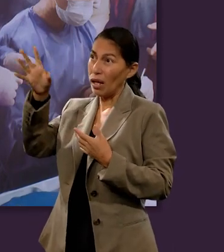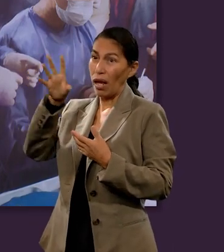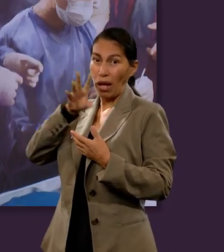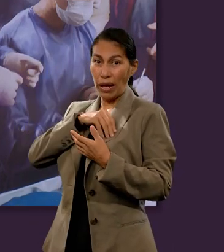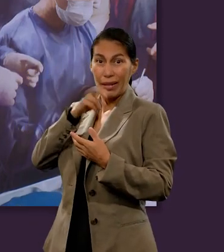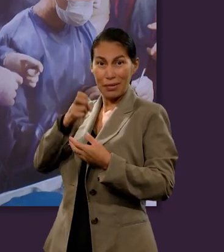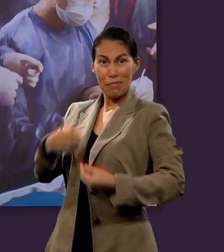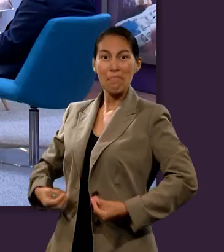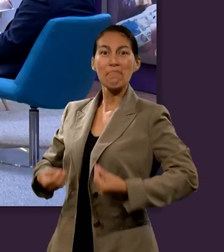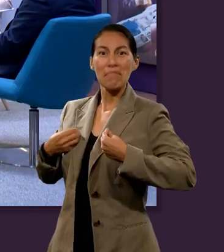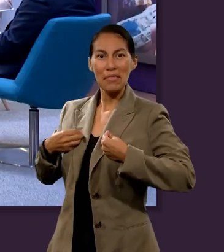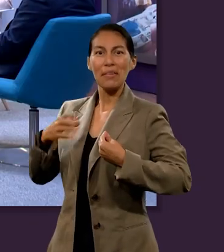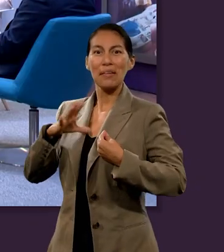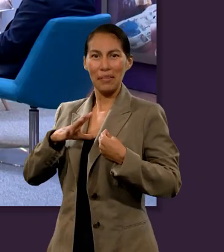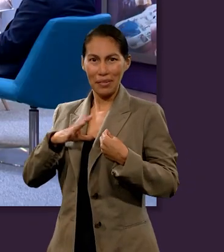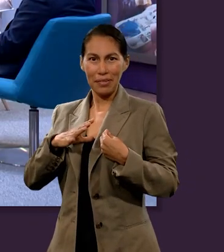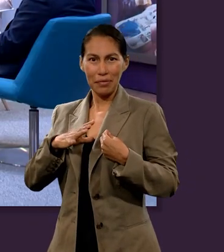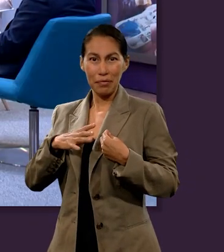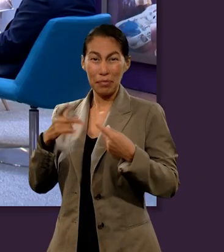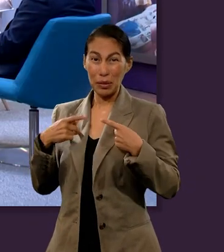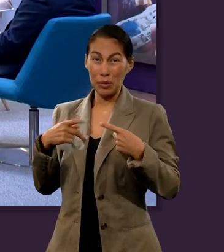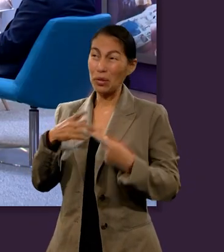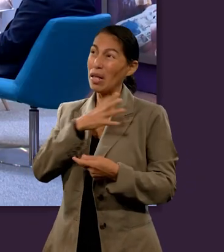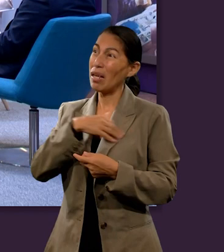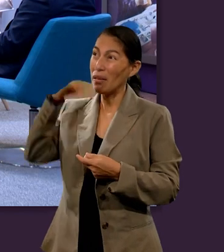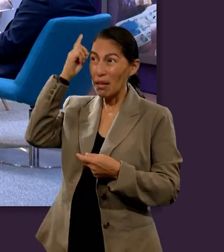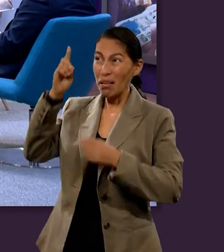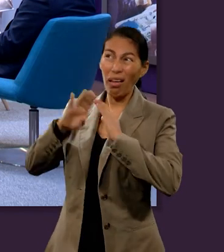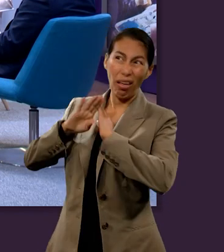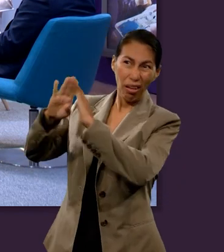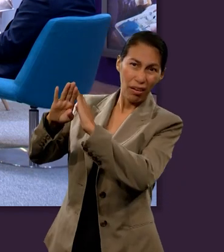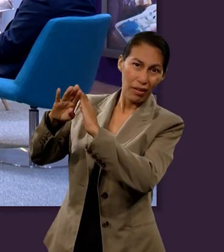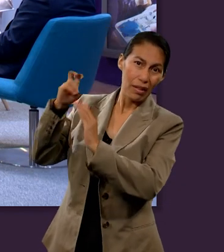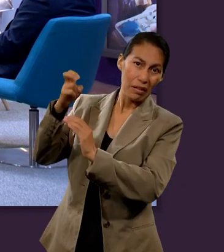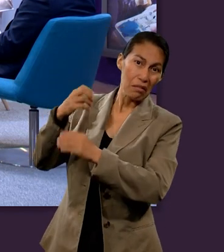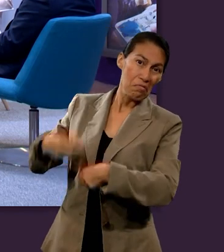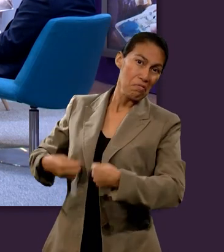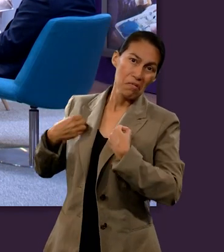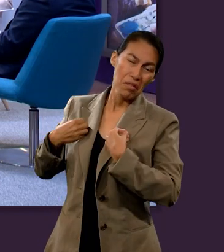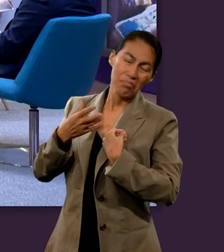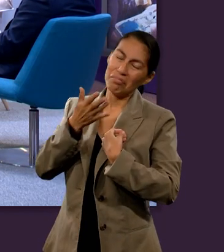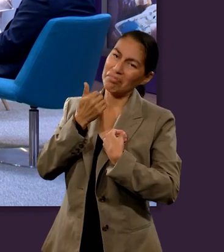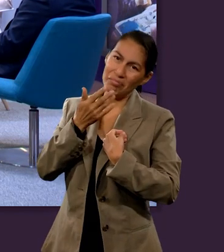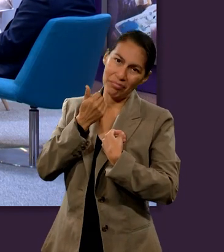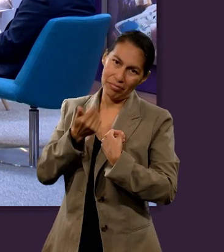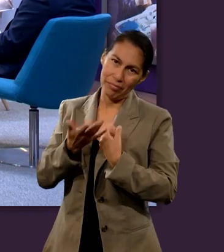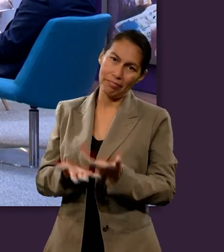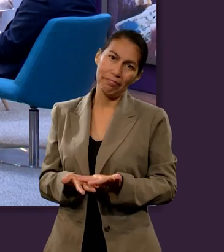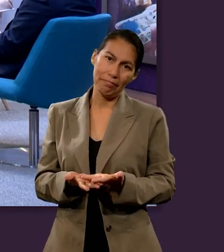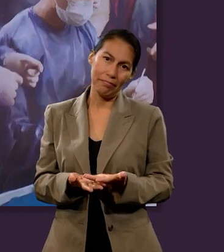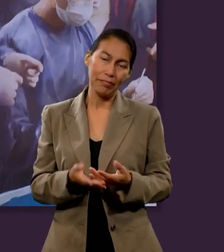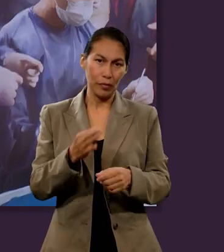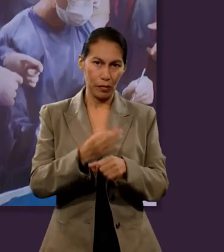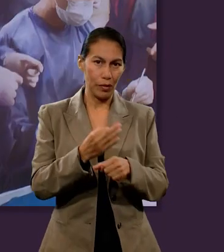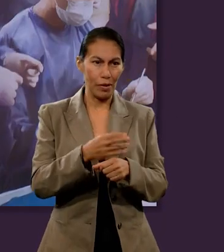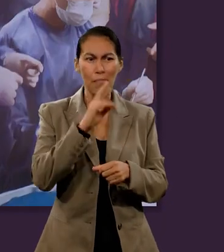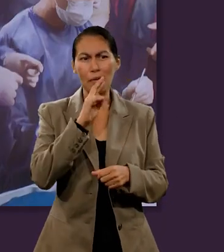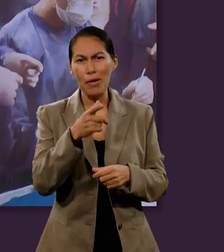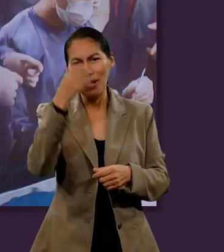Hijo de Dios, no tiene la vida. Aquí vemos como la clave en pequeñito, pero ¿qué te parece si